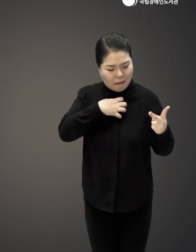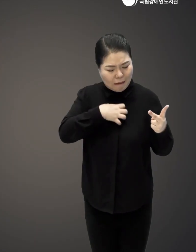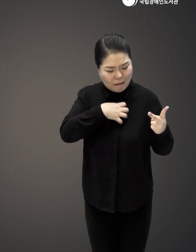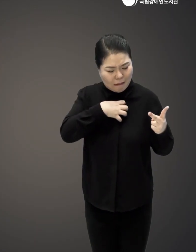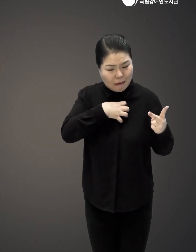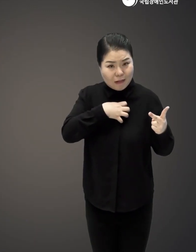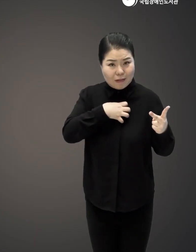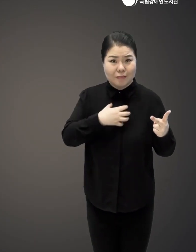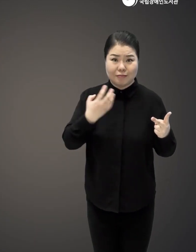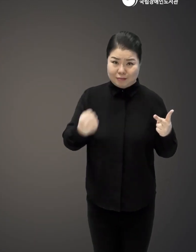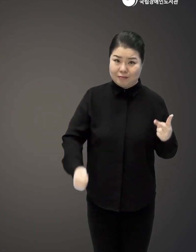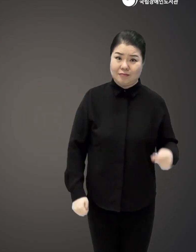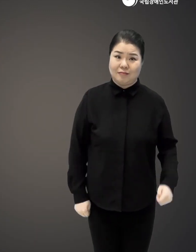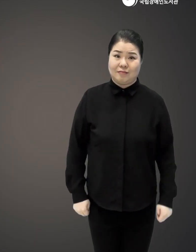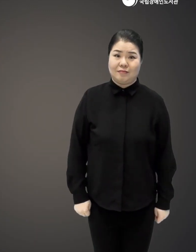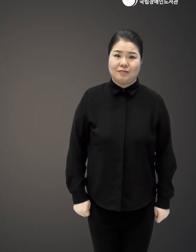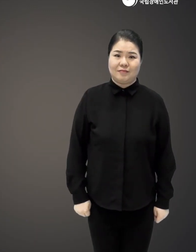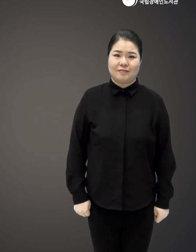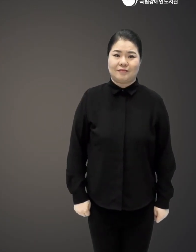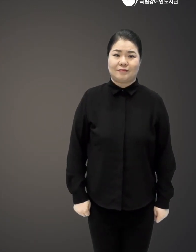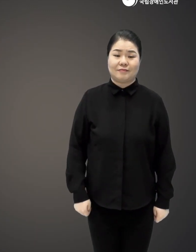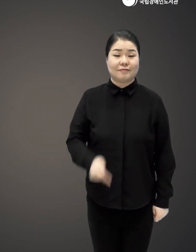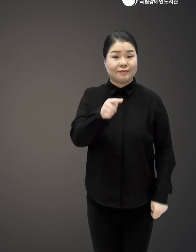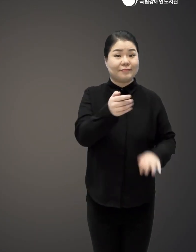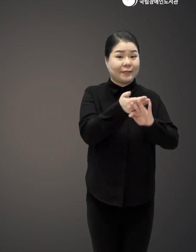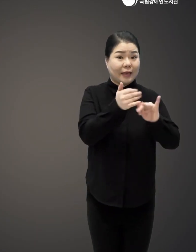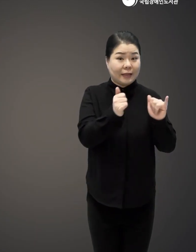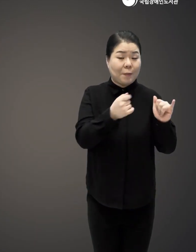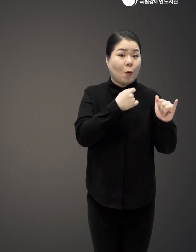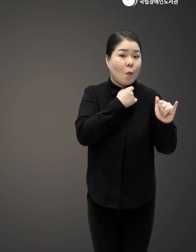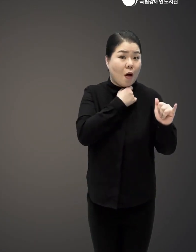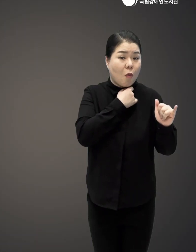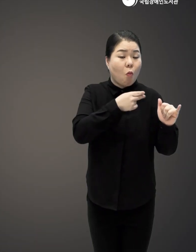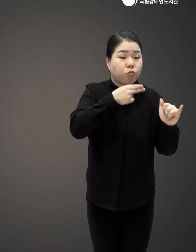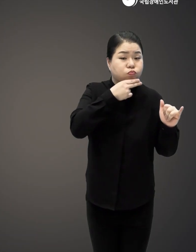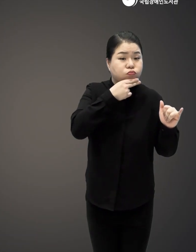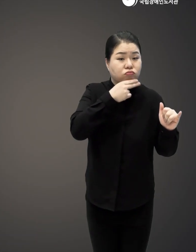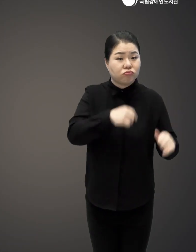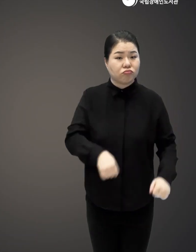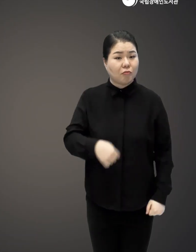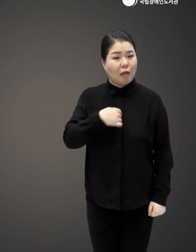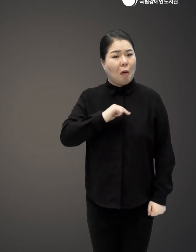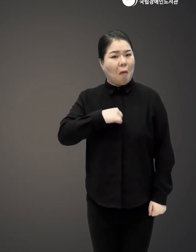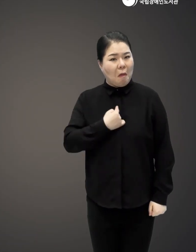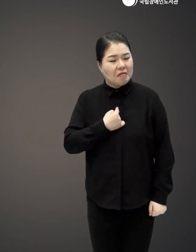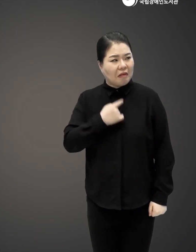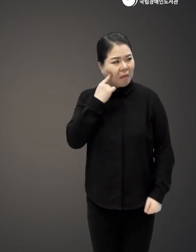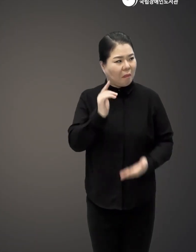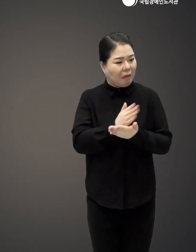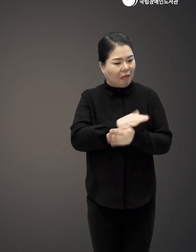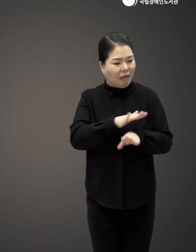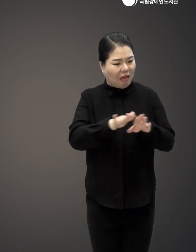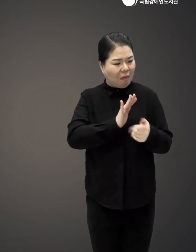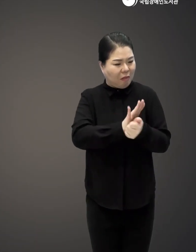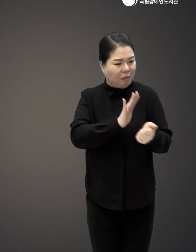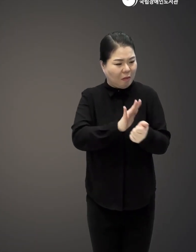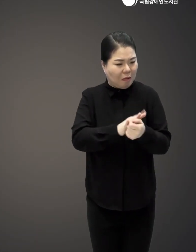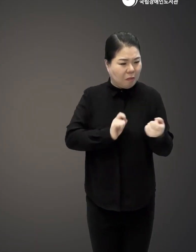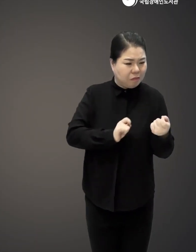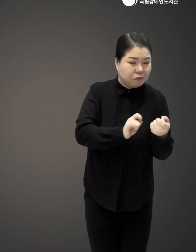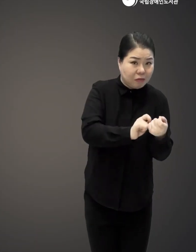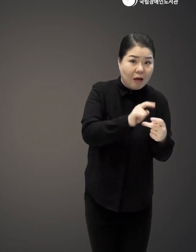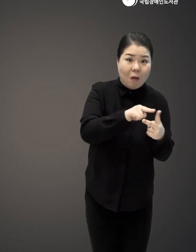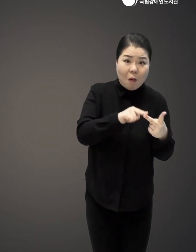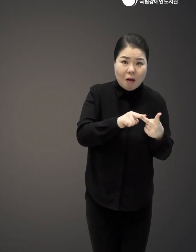걱정만 해버리게 되는 거죠 그러다 보니까 상대가 원하지도 않았는데 자꾸 판단하고 해결해 주려고 다가가거나